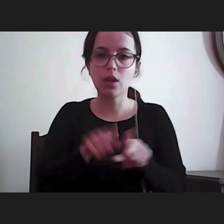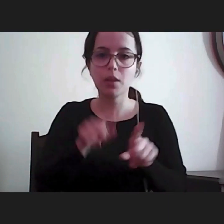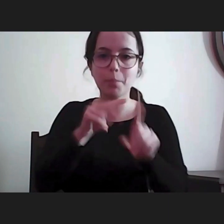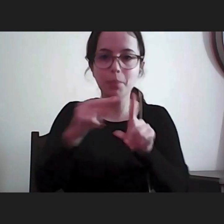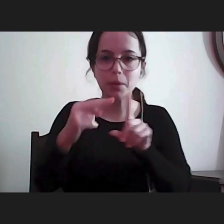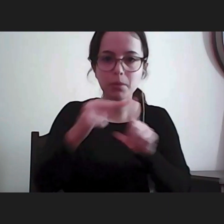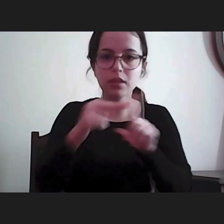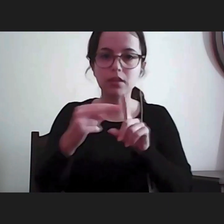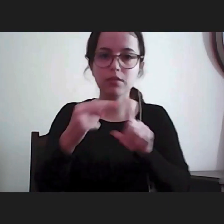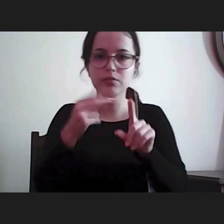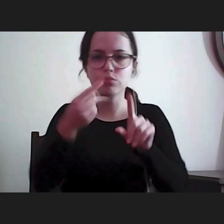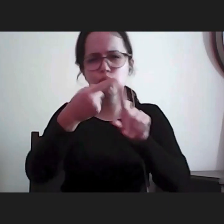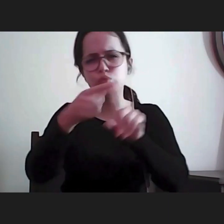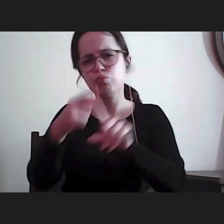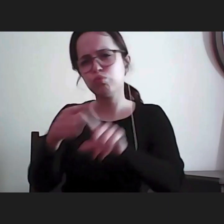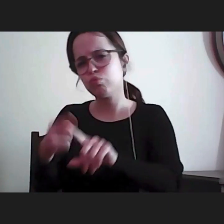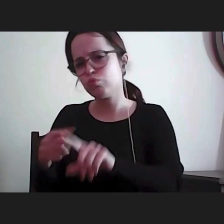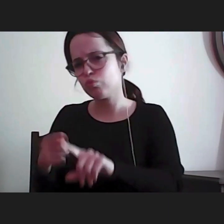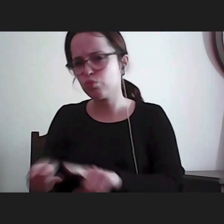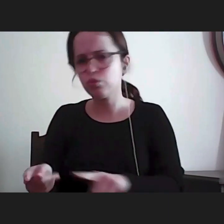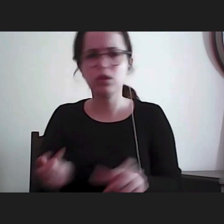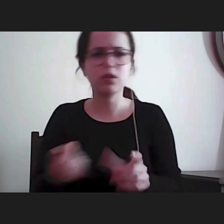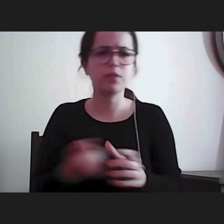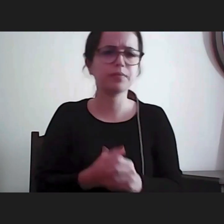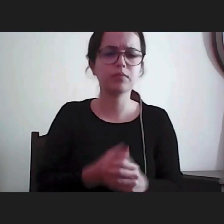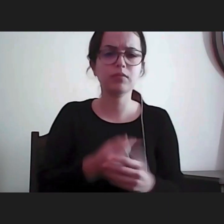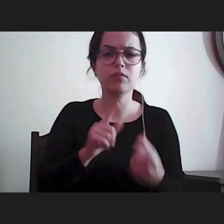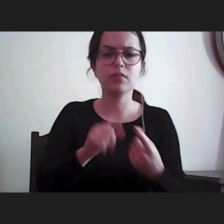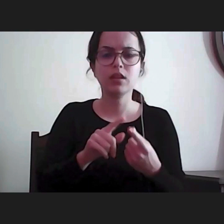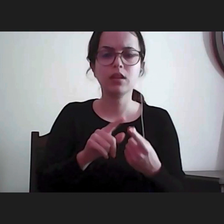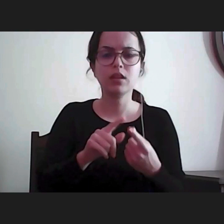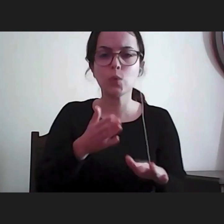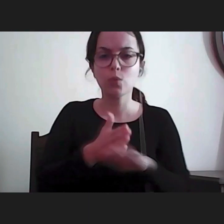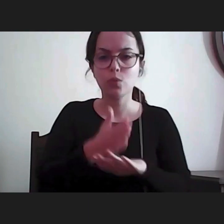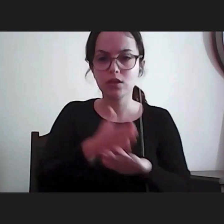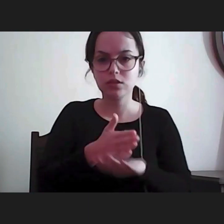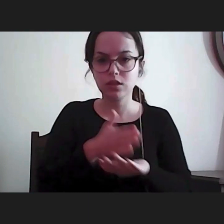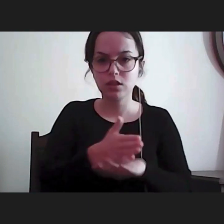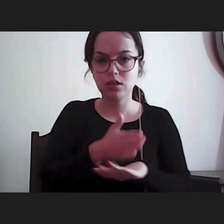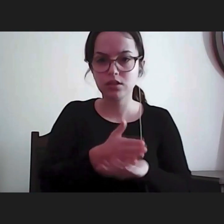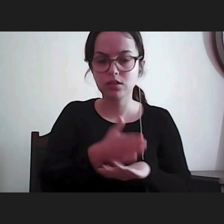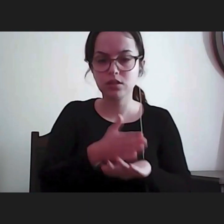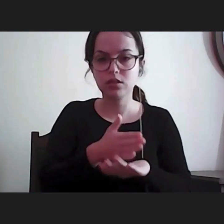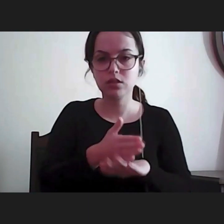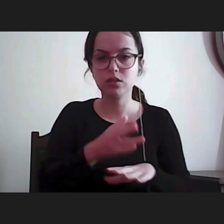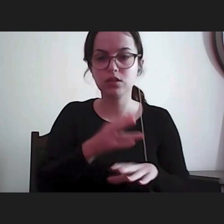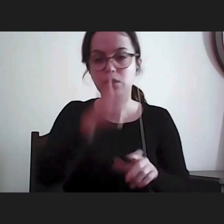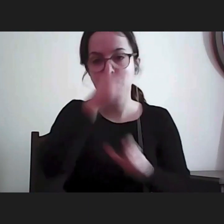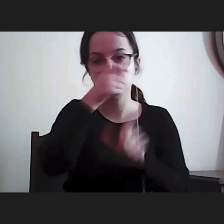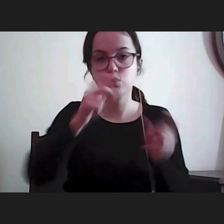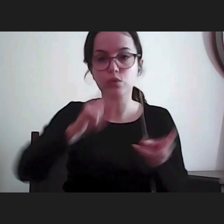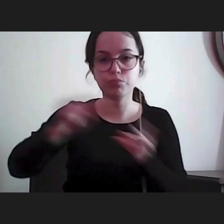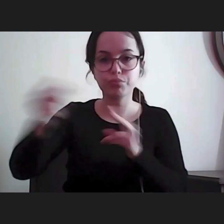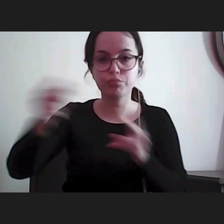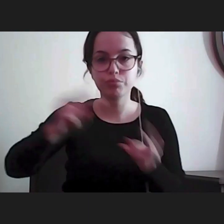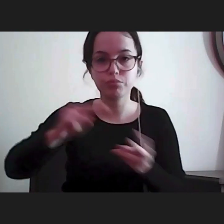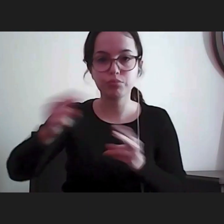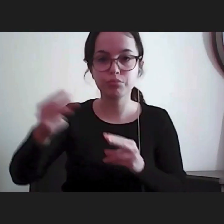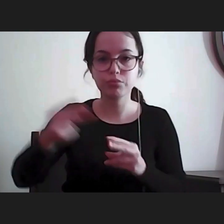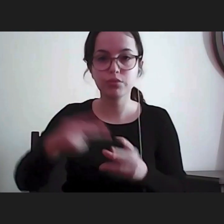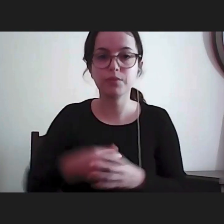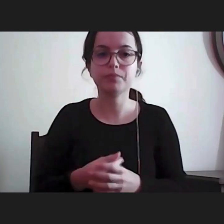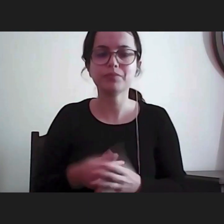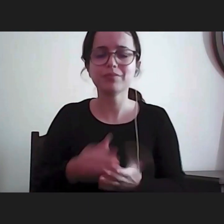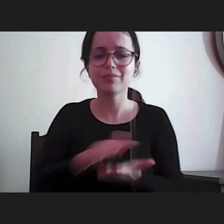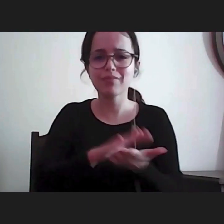muito diferentes, desde as vertentes do acesso, enfim, da migração e, portanto, da garantia mais básica da